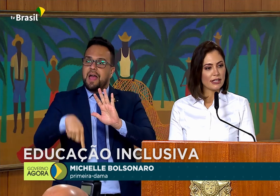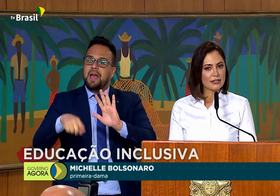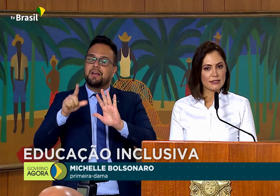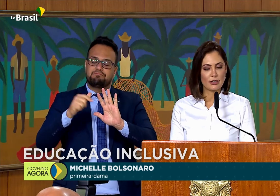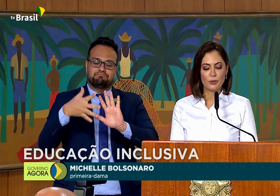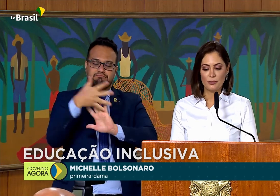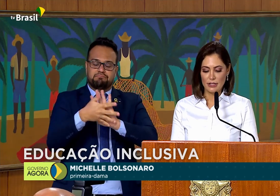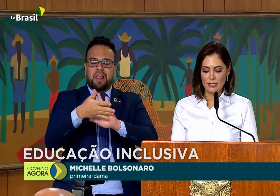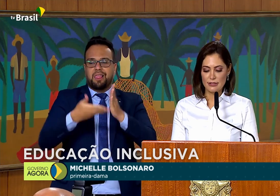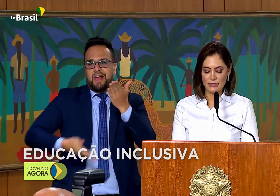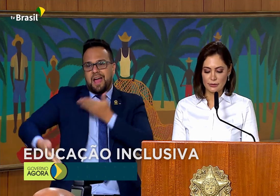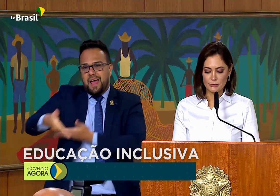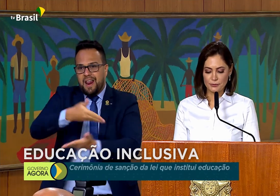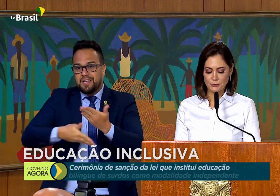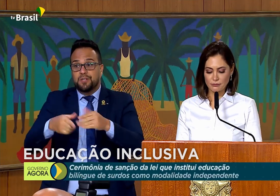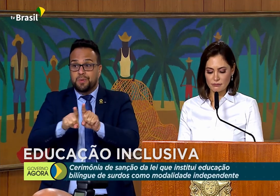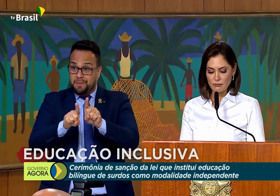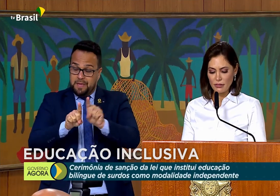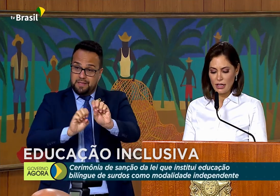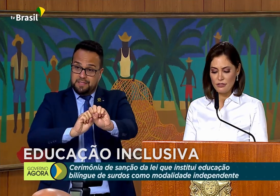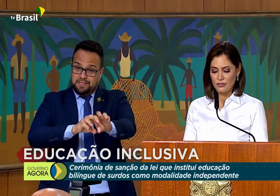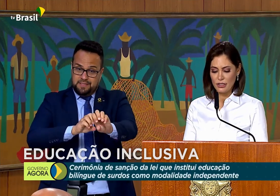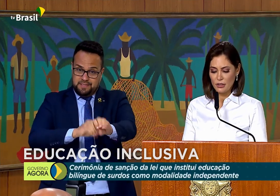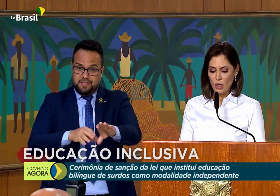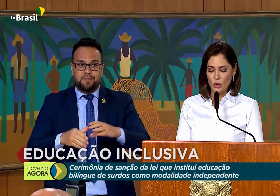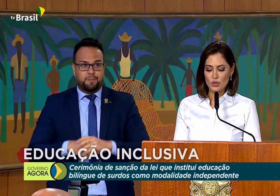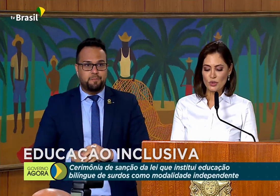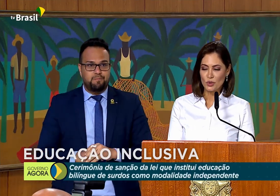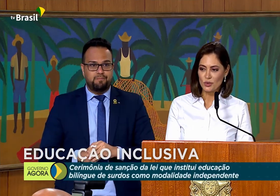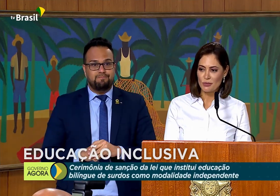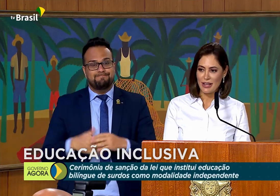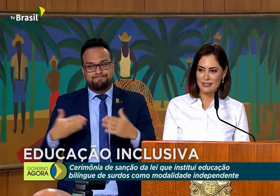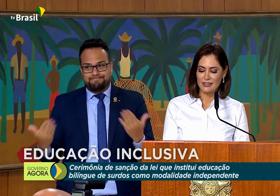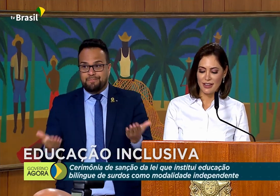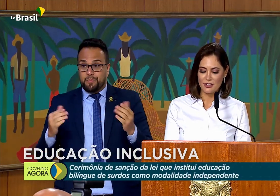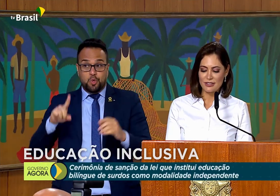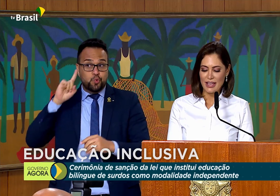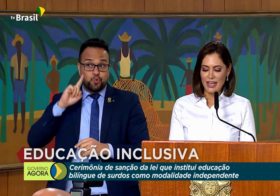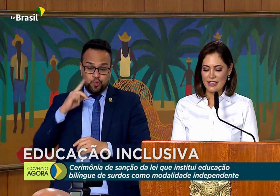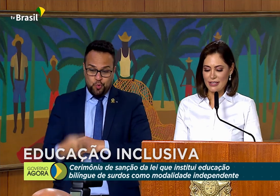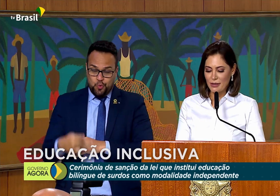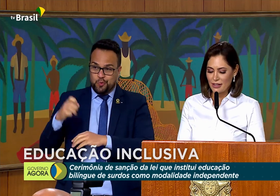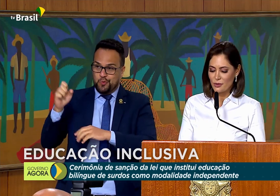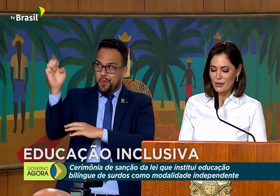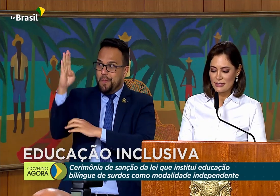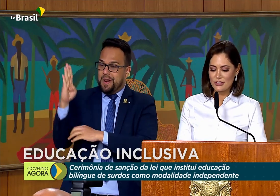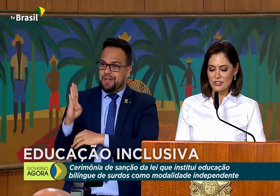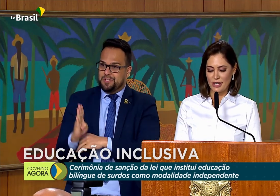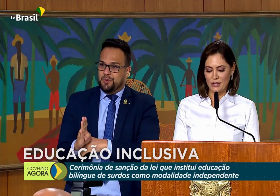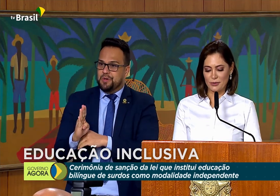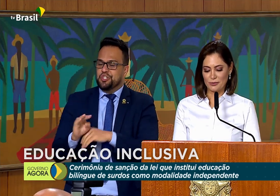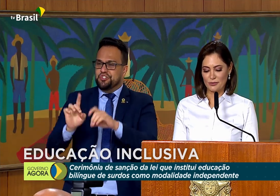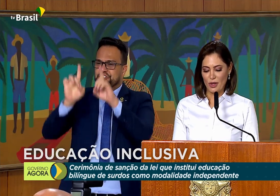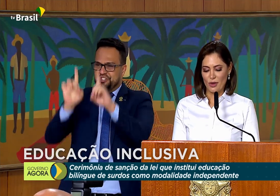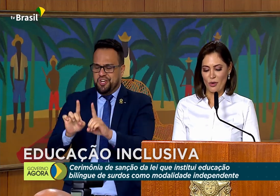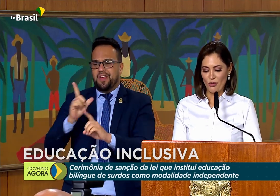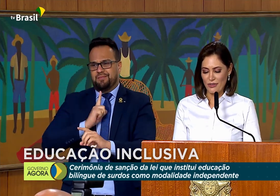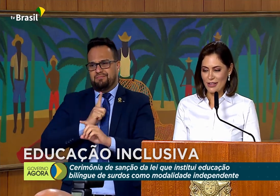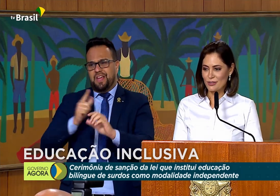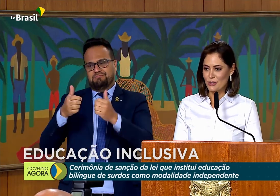interação e ensino. Enfim, os surdos brasileiros receberão esse direito. Confesso